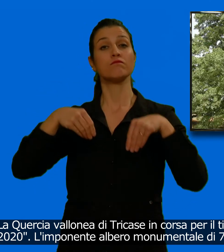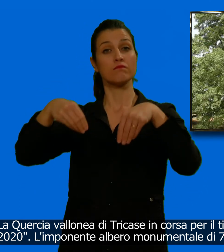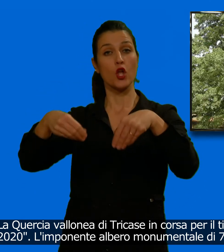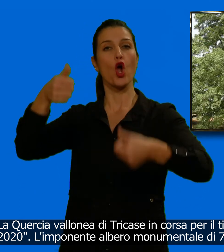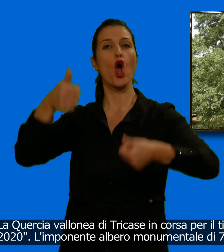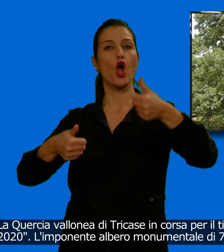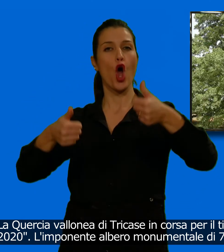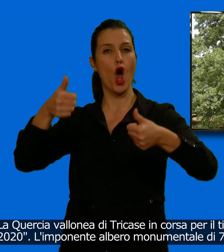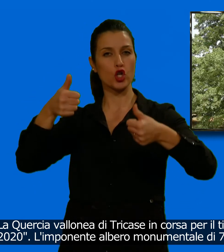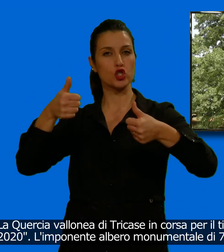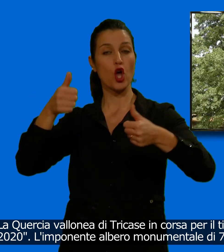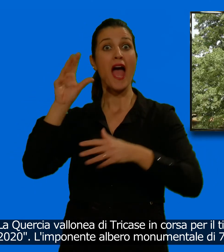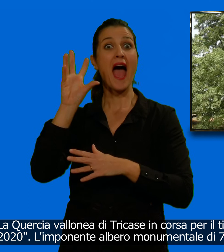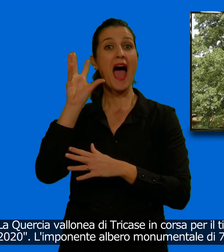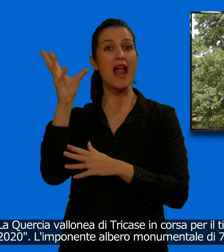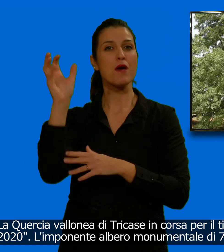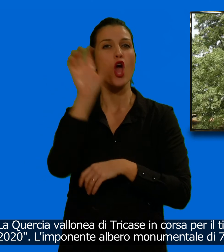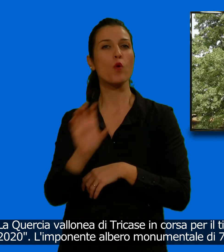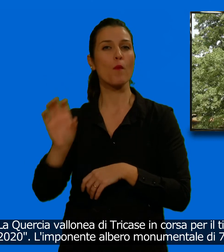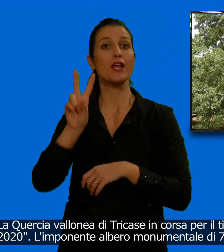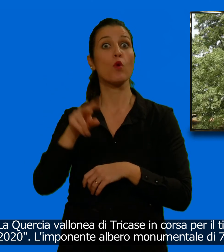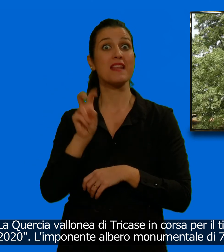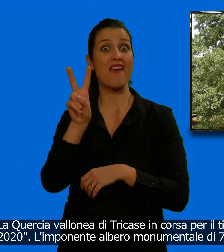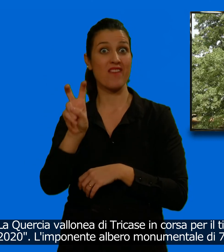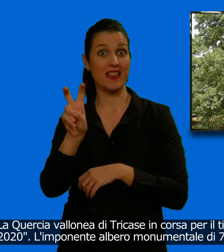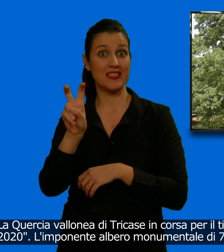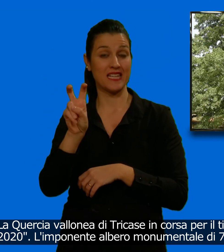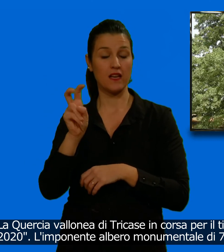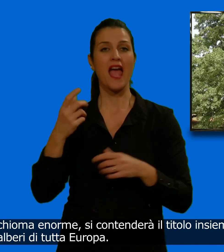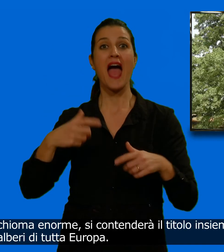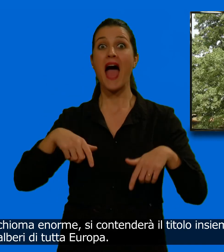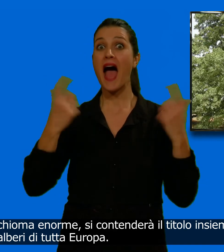L'imponente albero monumentale di 700 anni e con una chioma enorme